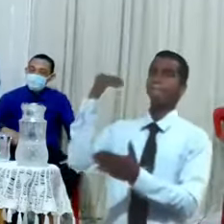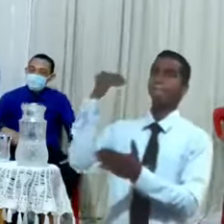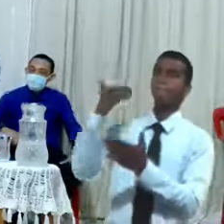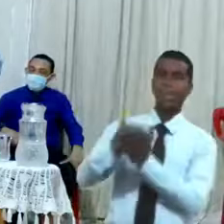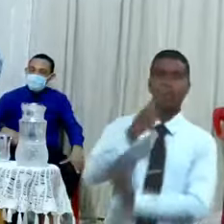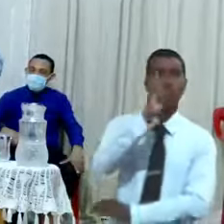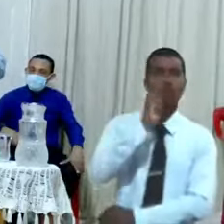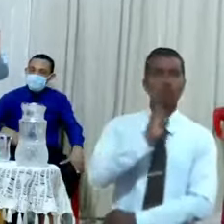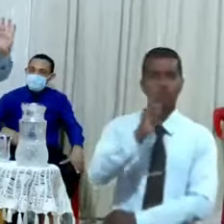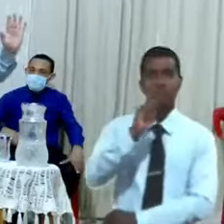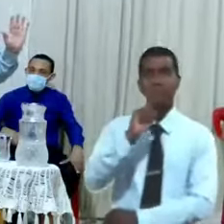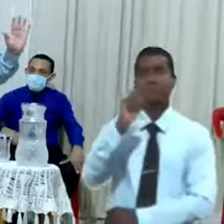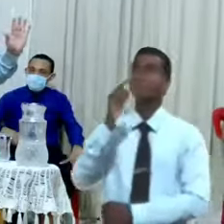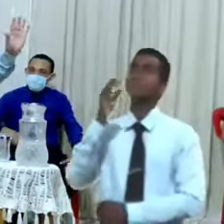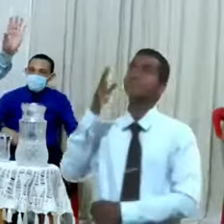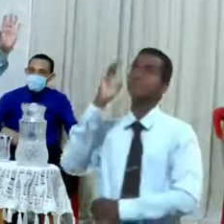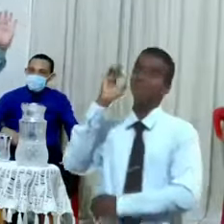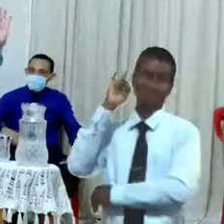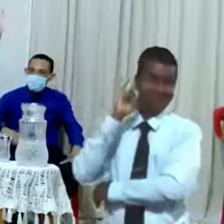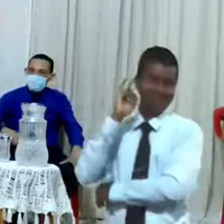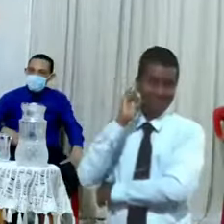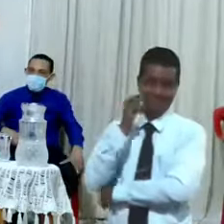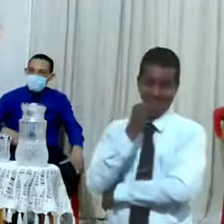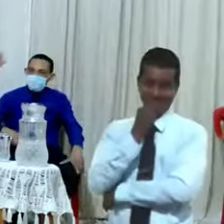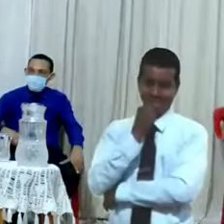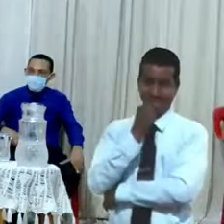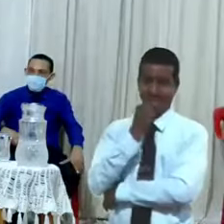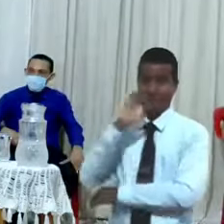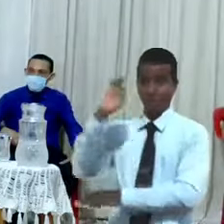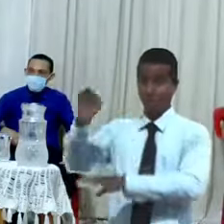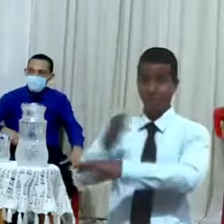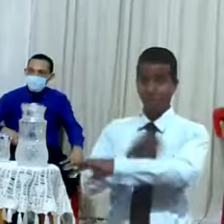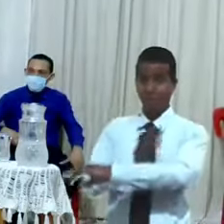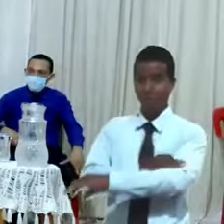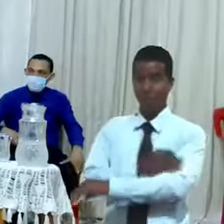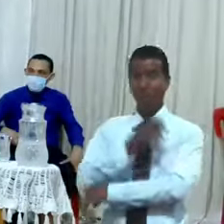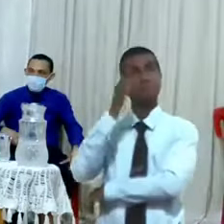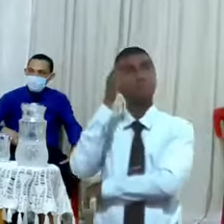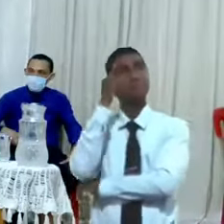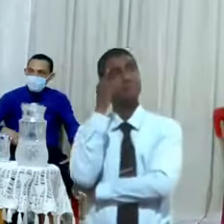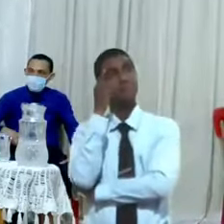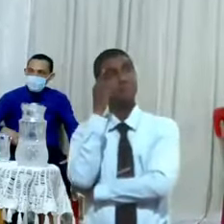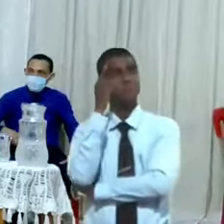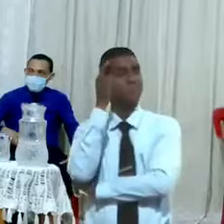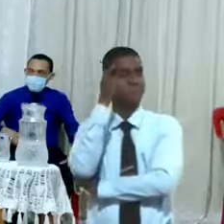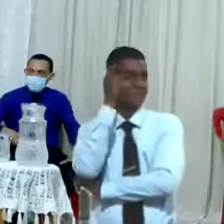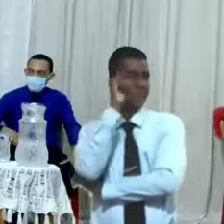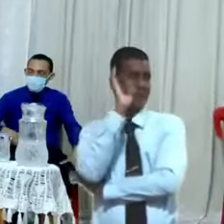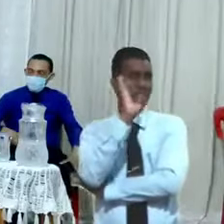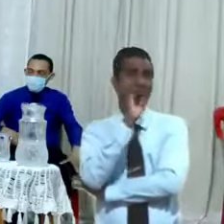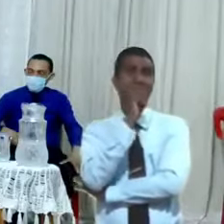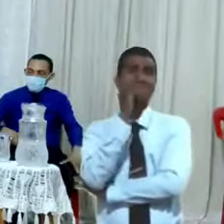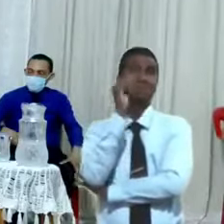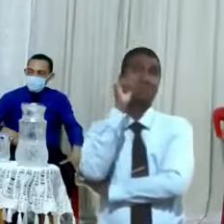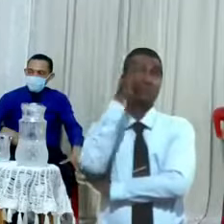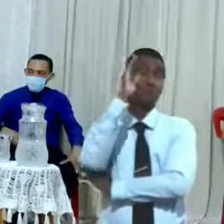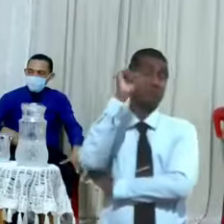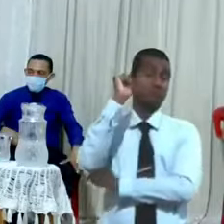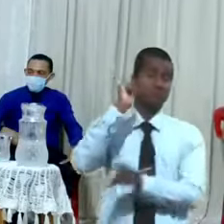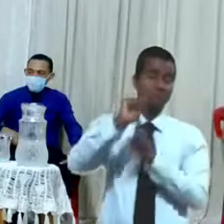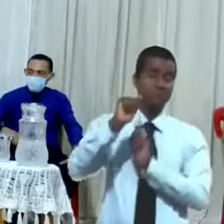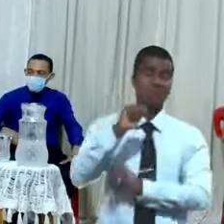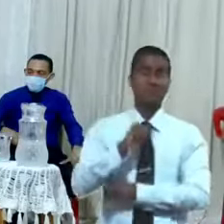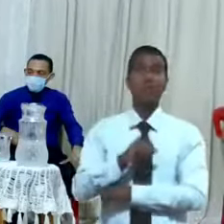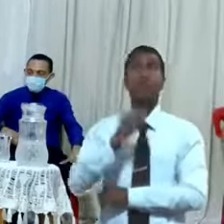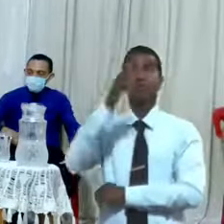el Señor estaba oyendo todo eso Job como que no sabía que lo estaba oyendo dijo listo le dijo